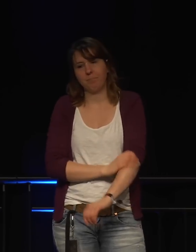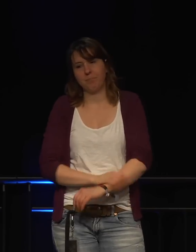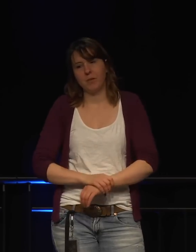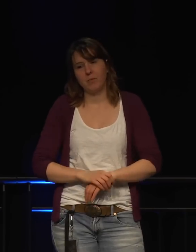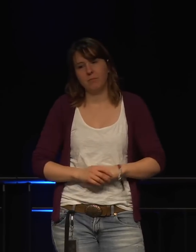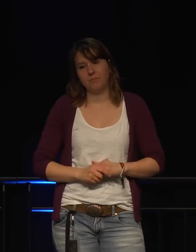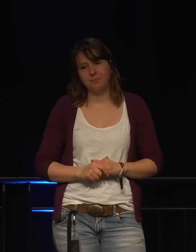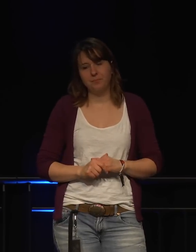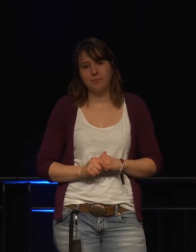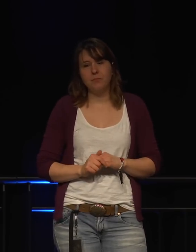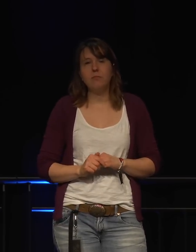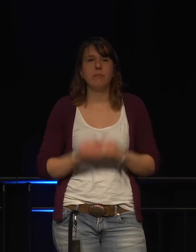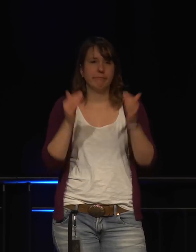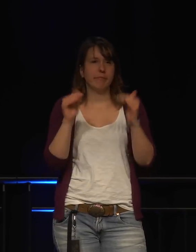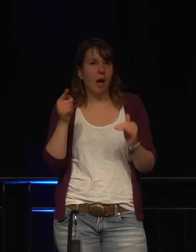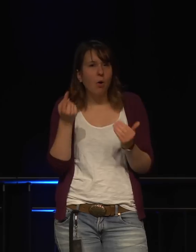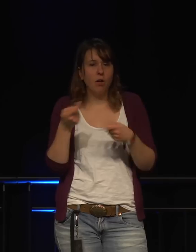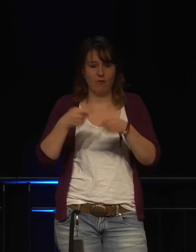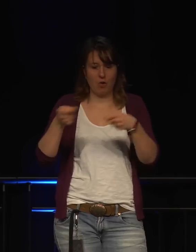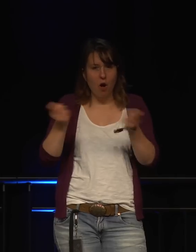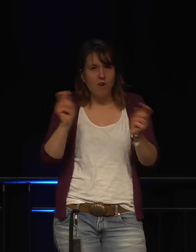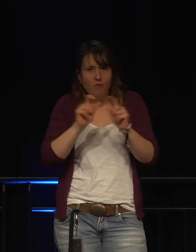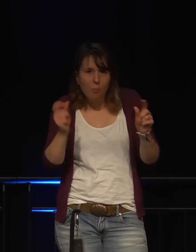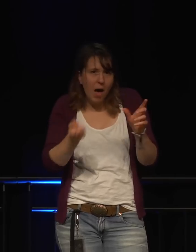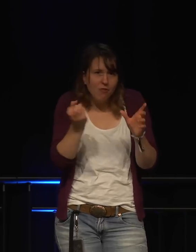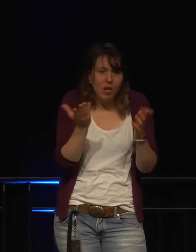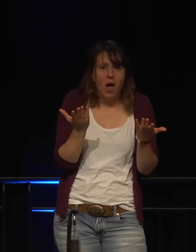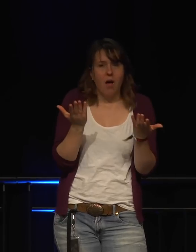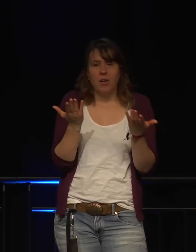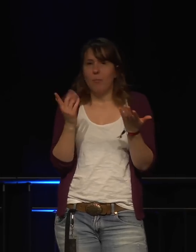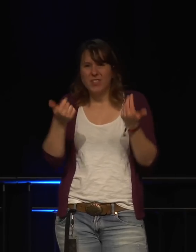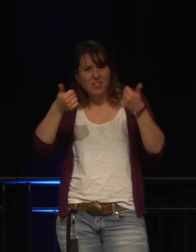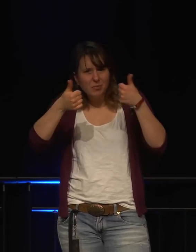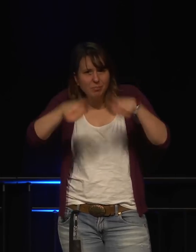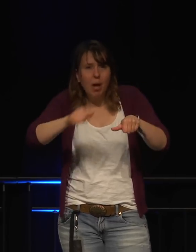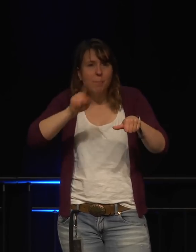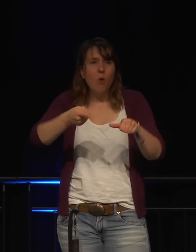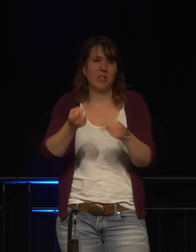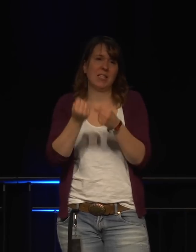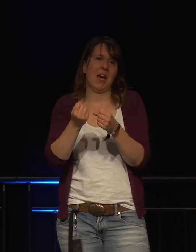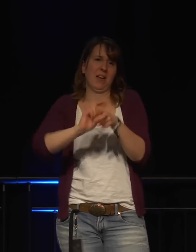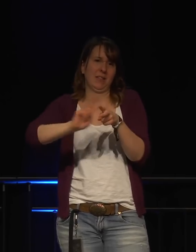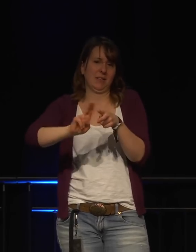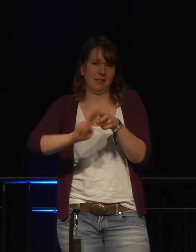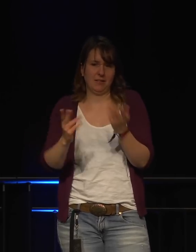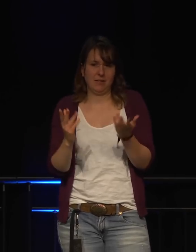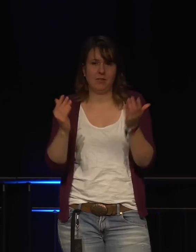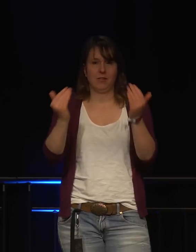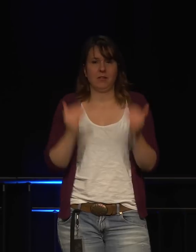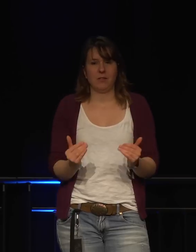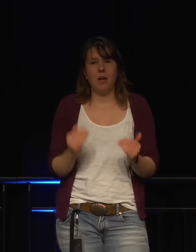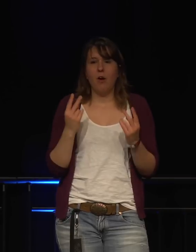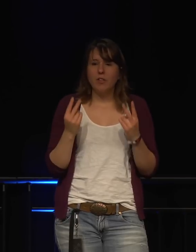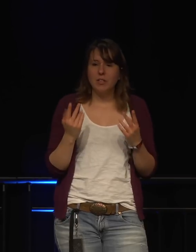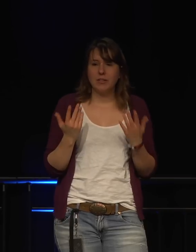die Failures zu fixen, statt sie einfach zu ignorieren. Sie sollten auch eine E-Mail-Adresse beisteuern,